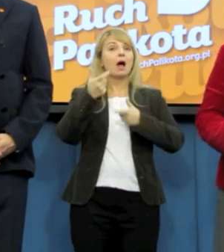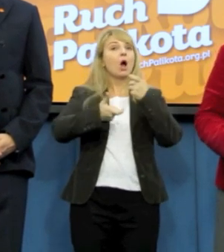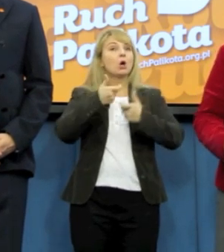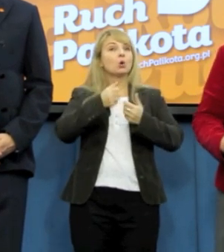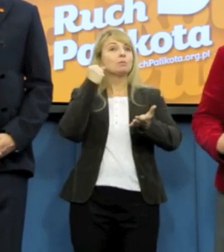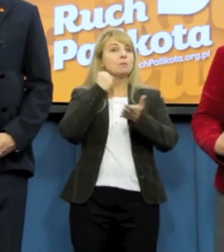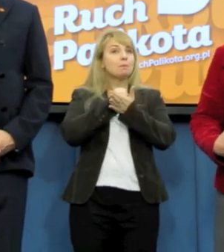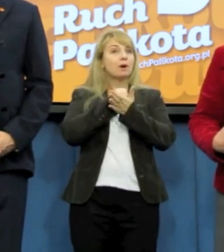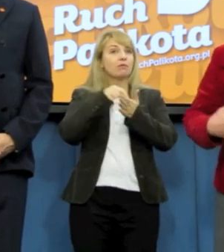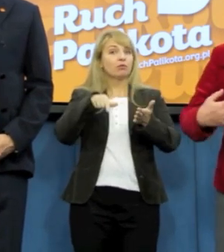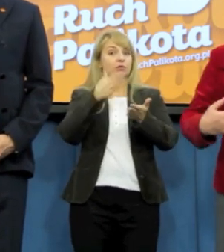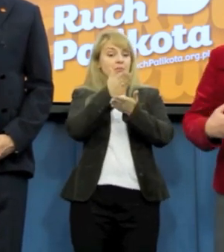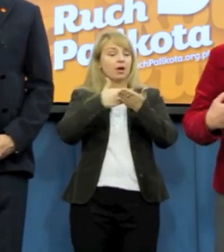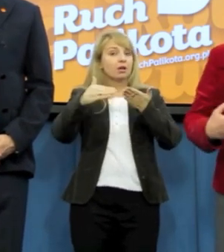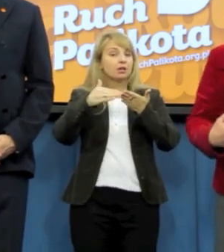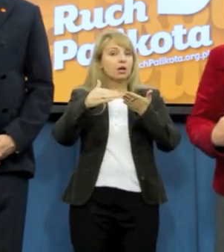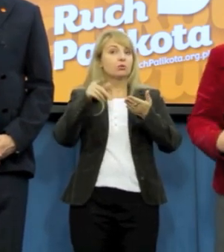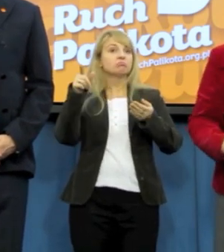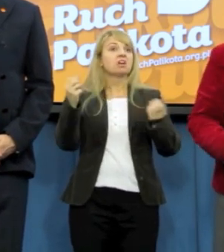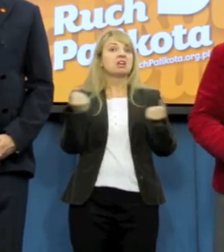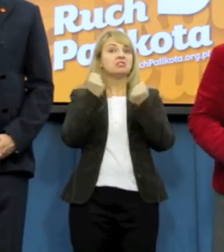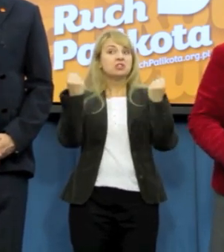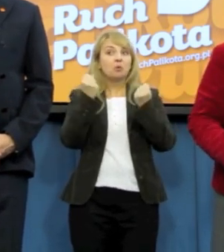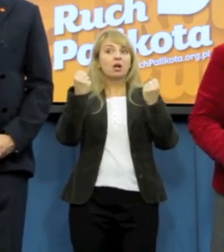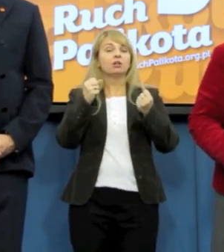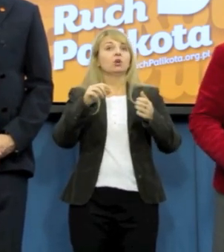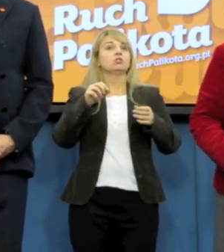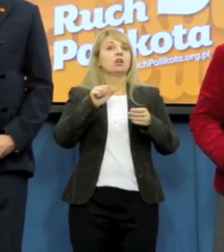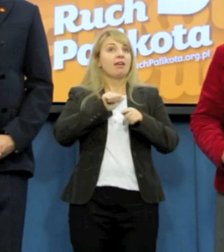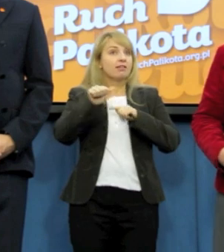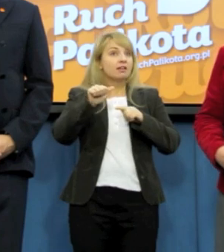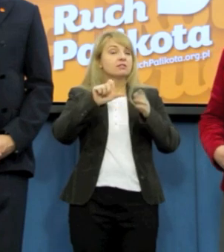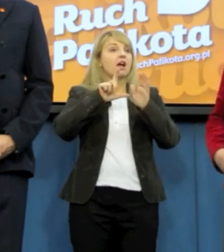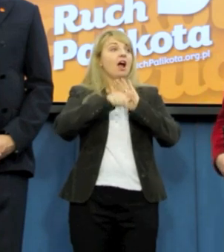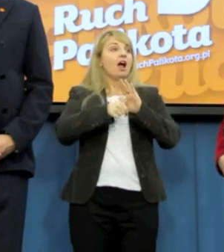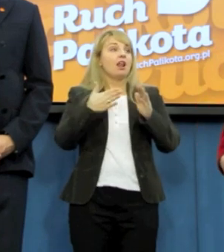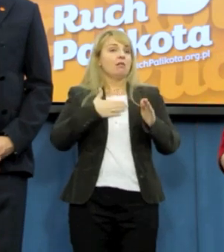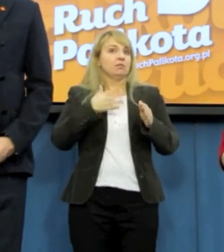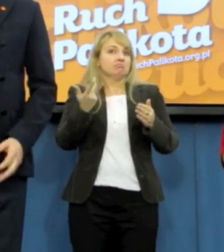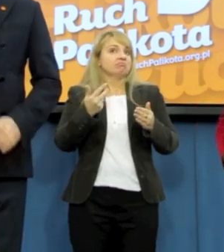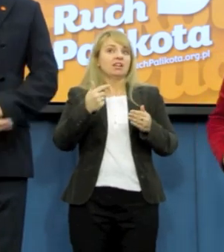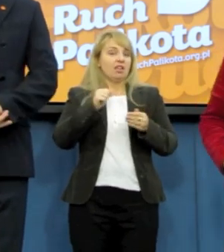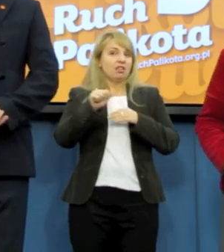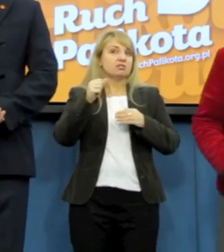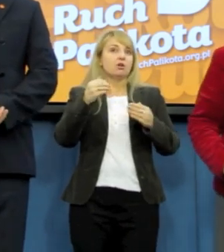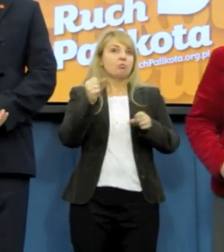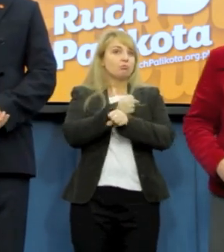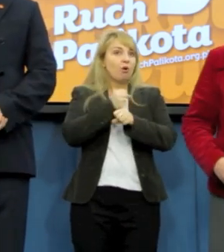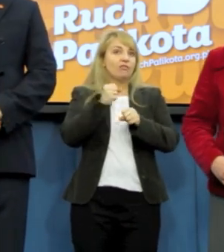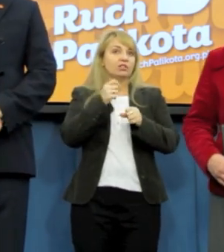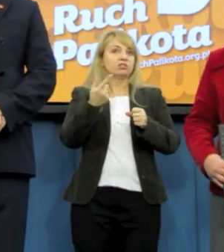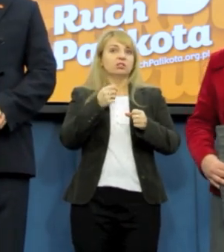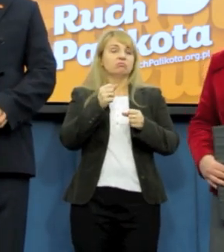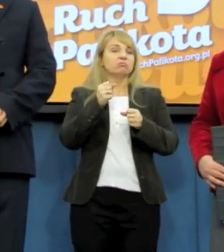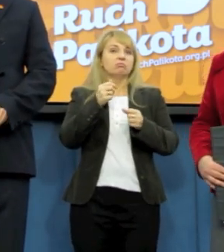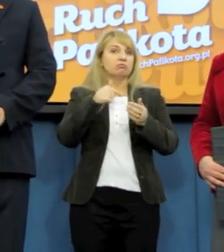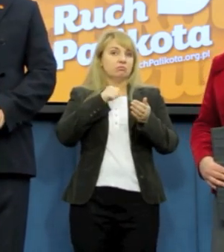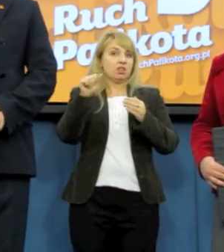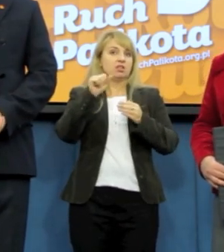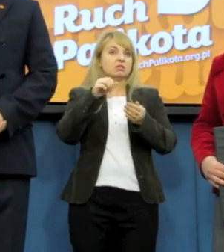bazie regulaminu, który sam budzi bardzo poważnie wątpliwości konstytucyjne. Tylko to dlatego, że w przyszłym